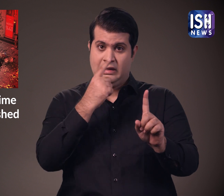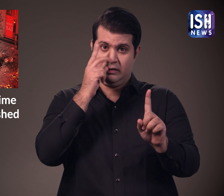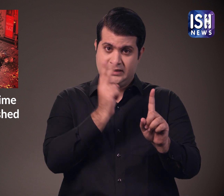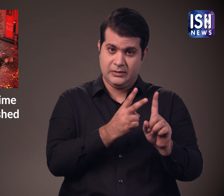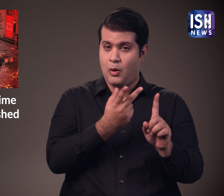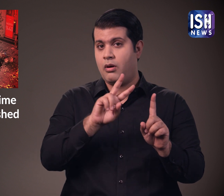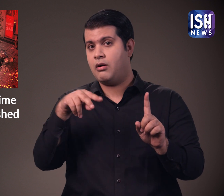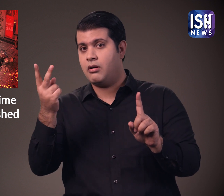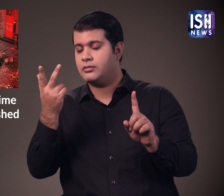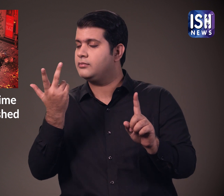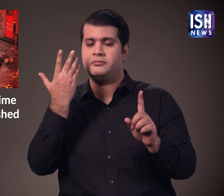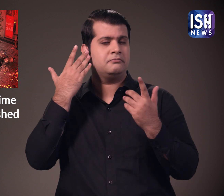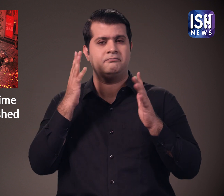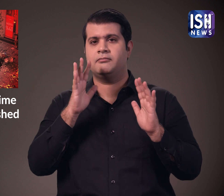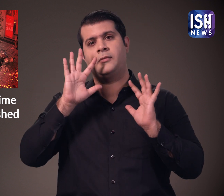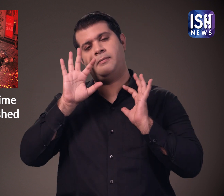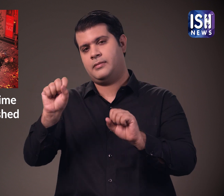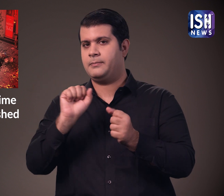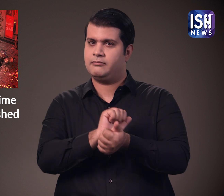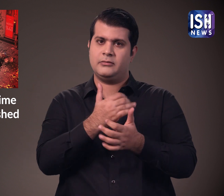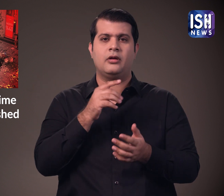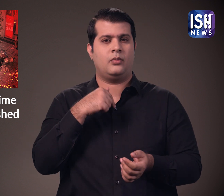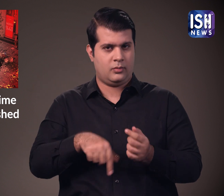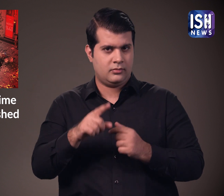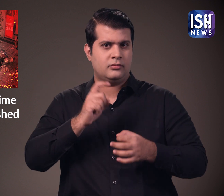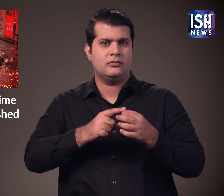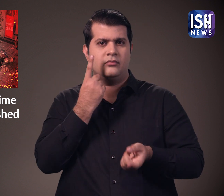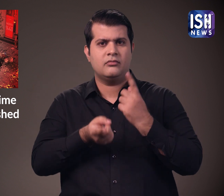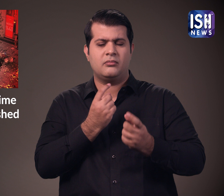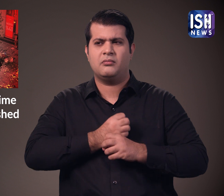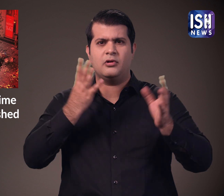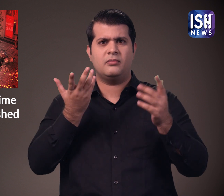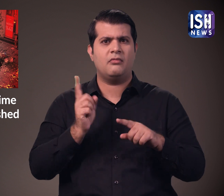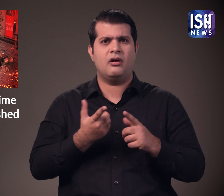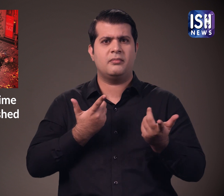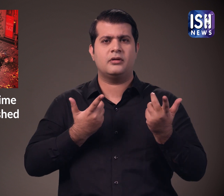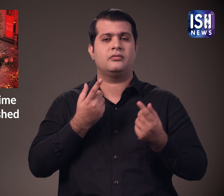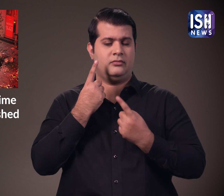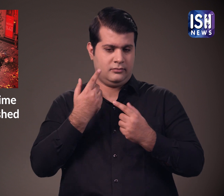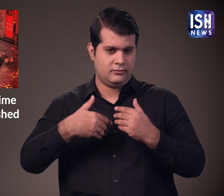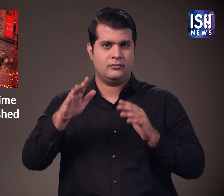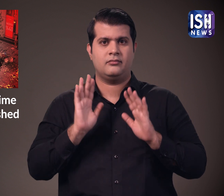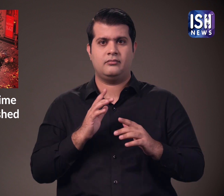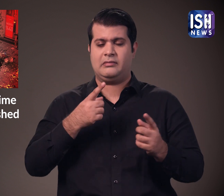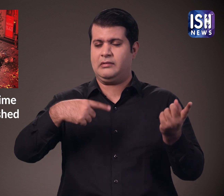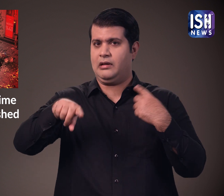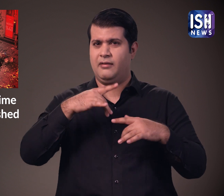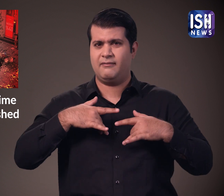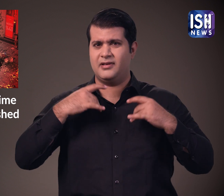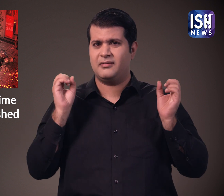यह जानकारी नहीं है कि महिला को गिरफतार किया गया है या किसी और को संगित से पूछता की जा रही है। कितनी दुखत